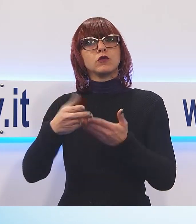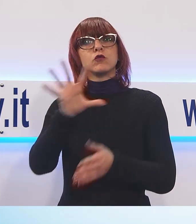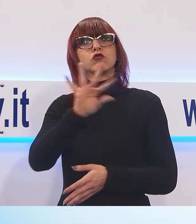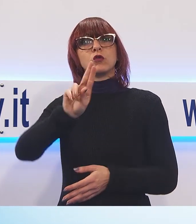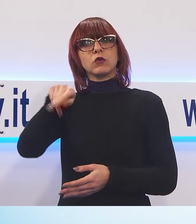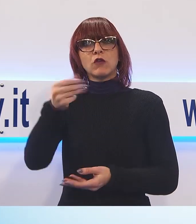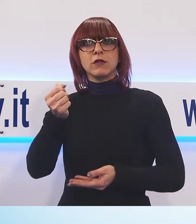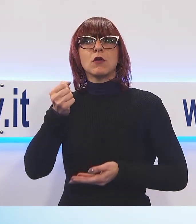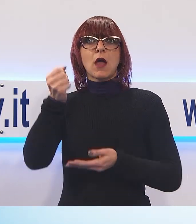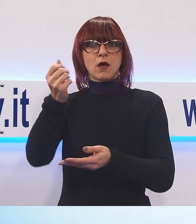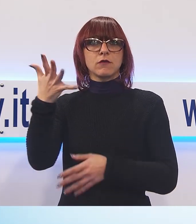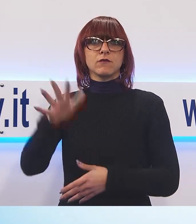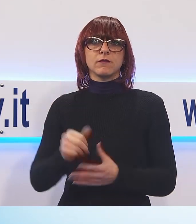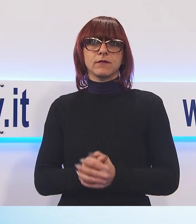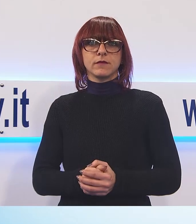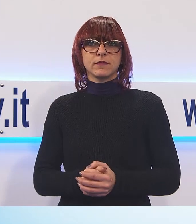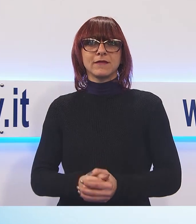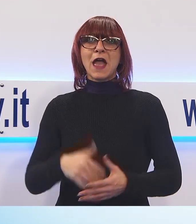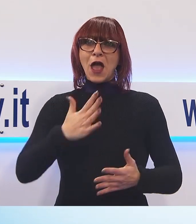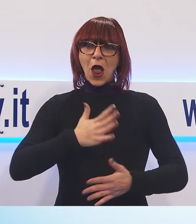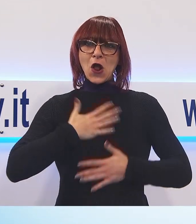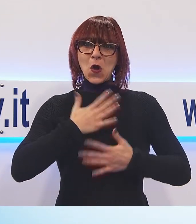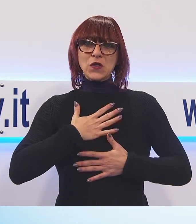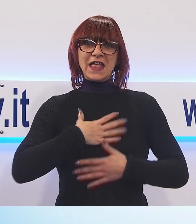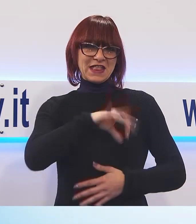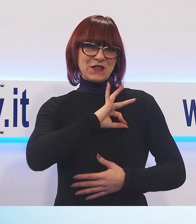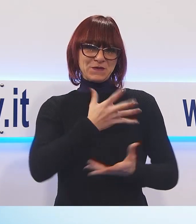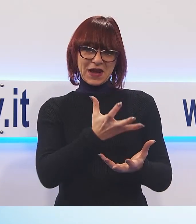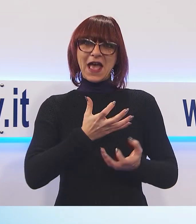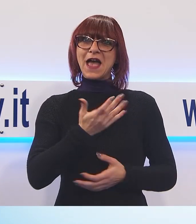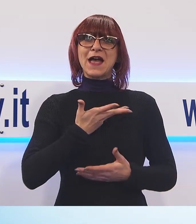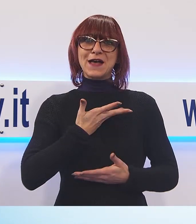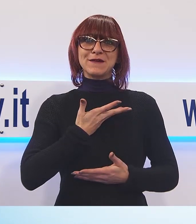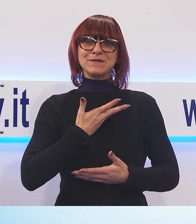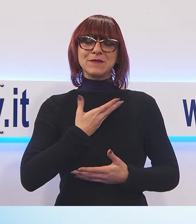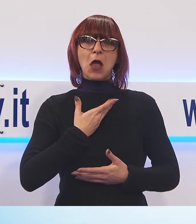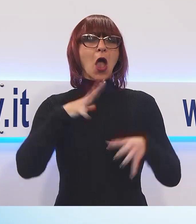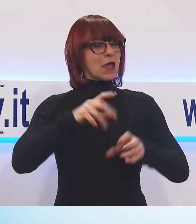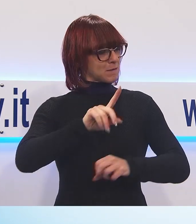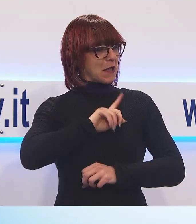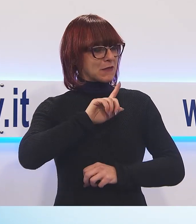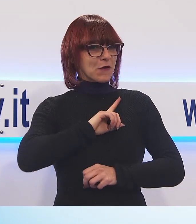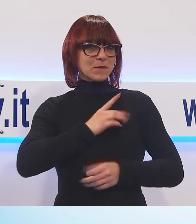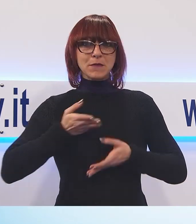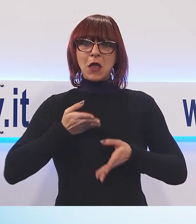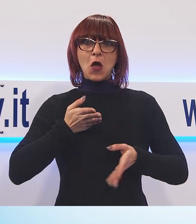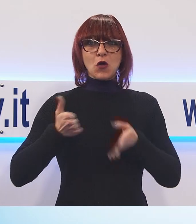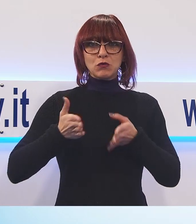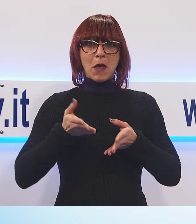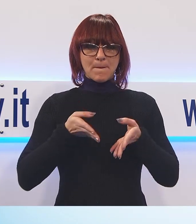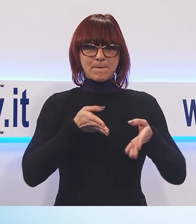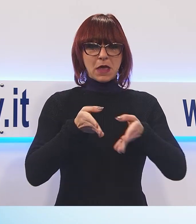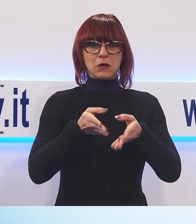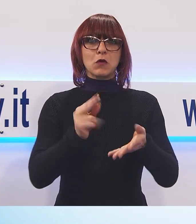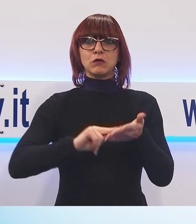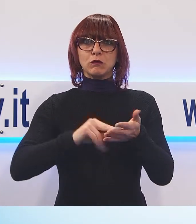contento di aver ricevuto questo premio per il mio impegno durante il percorso a